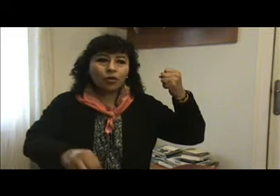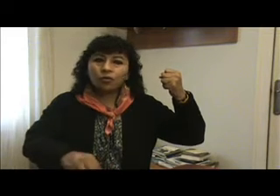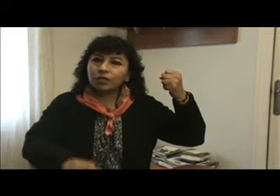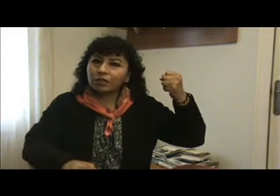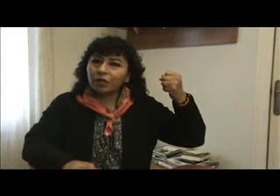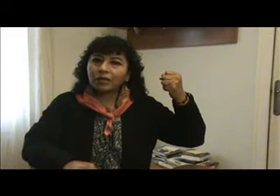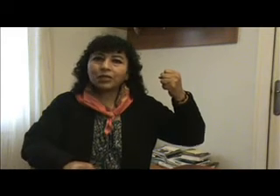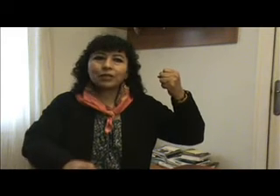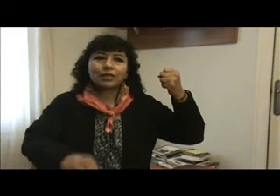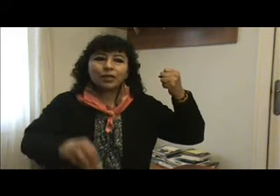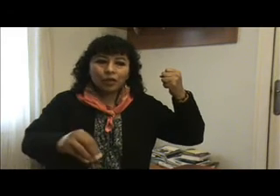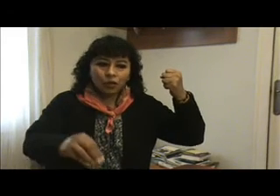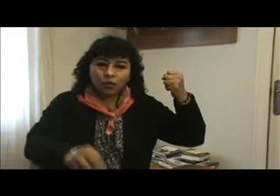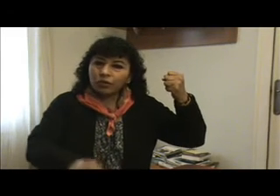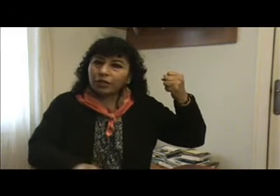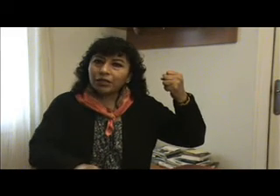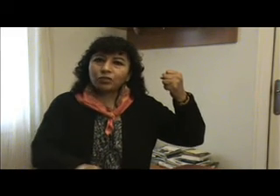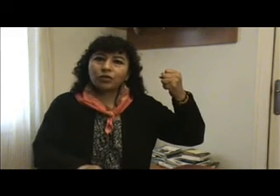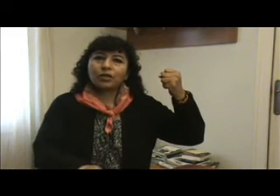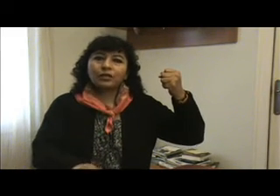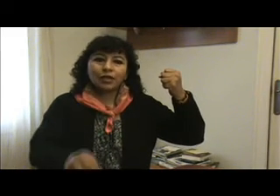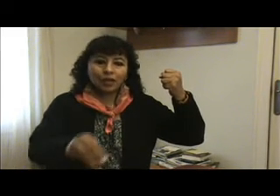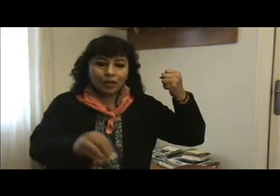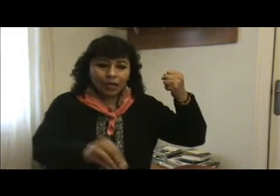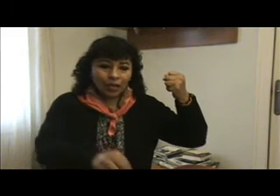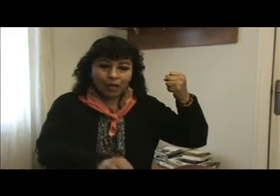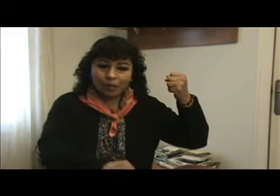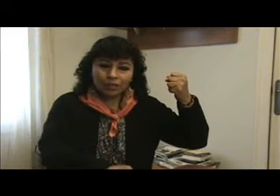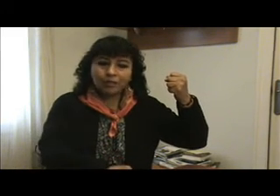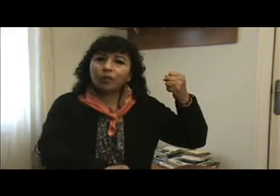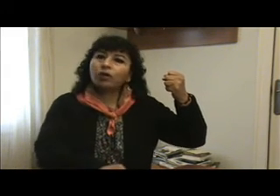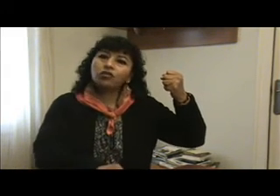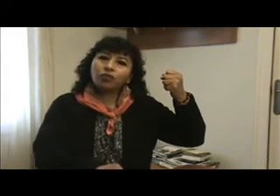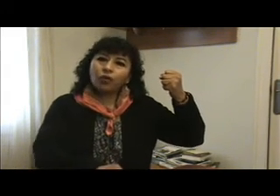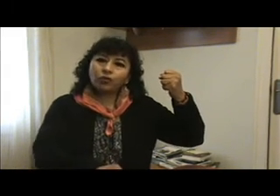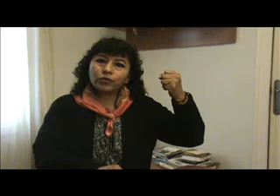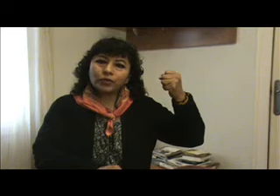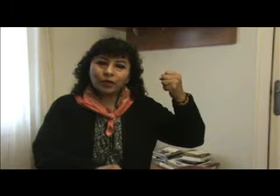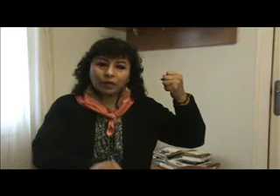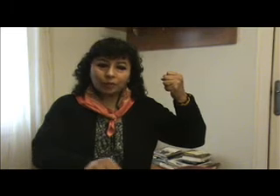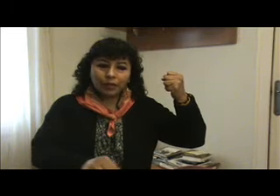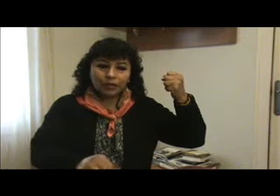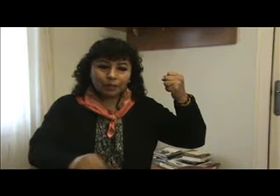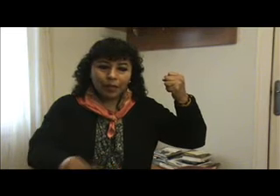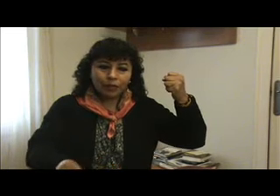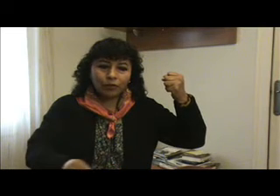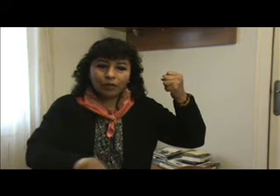con nuestras marchas, con nuestras razones, participando en los foros, participando